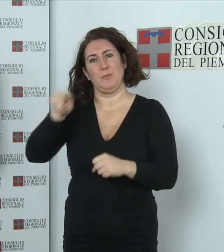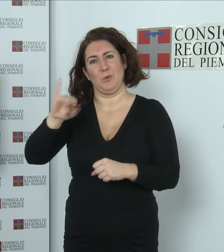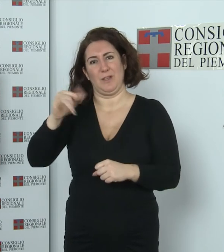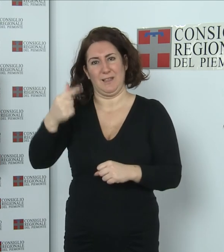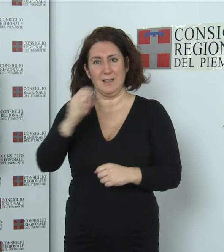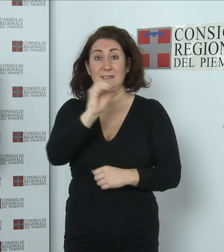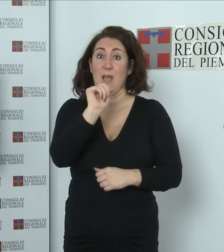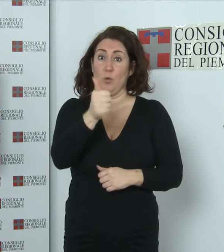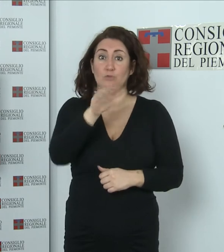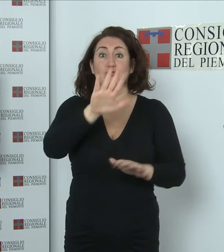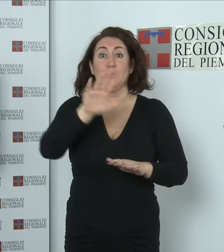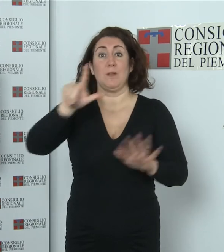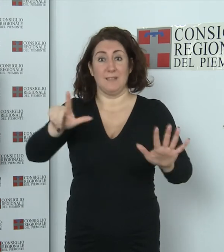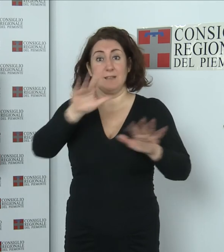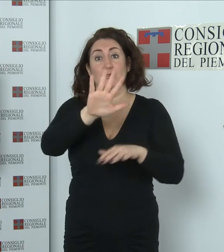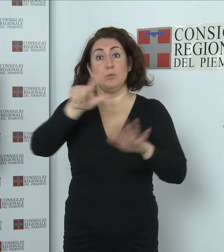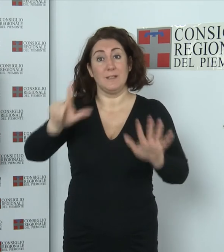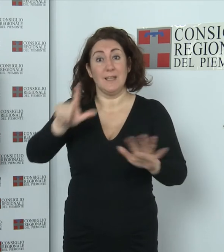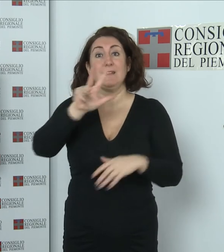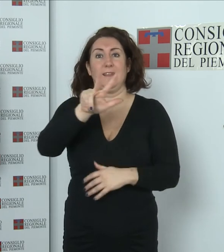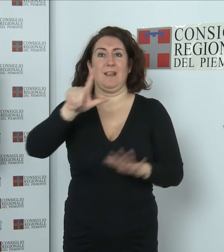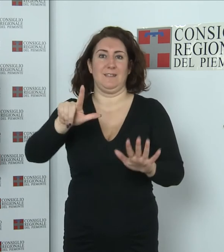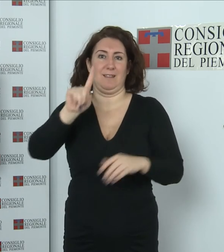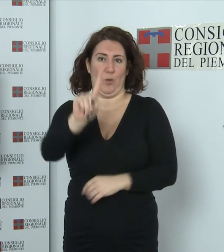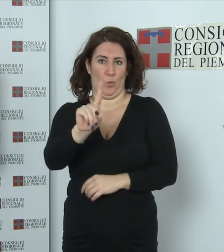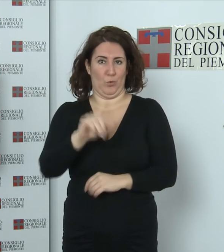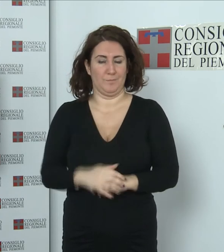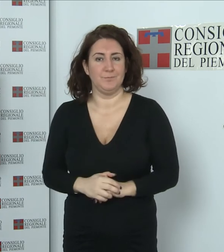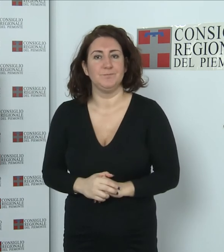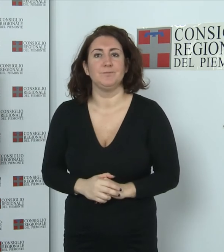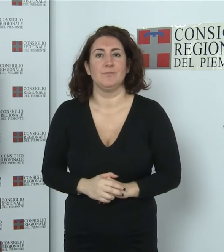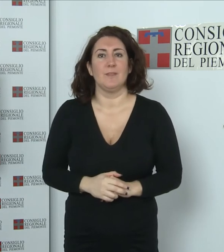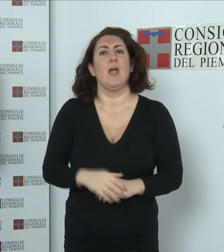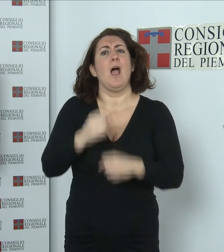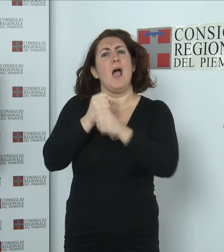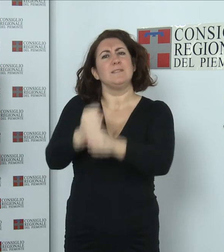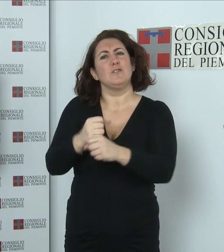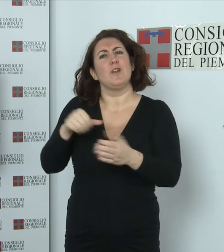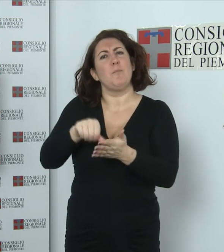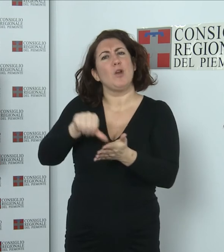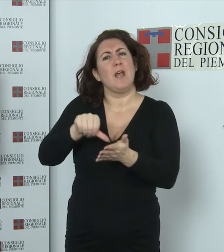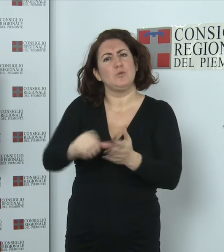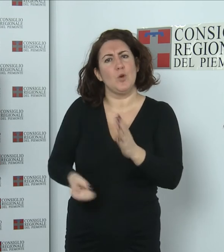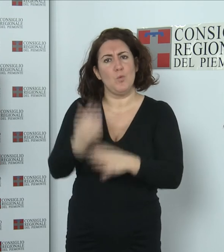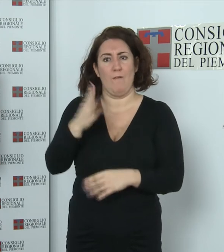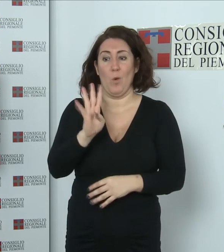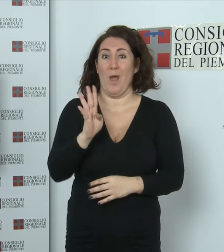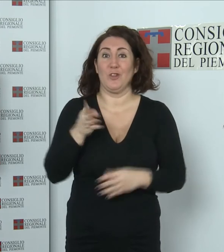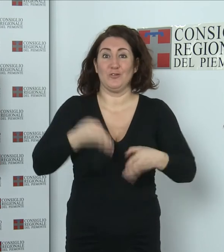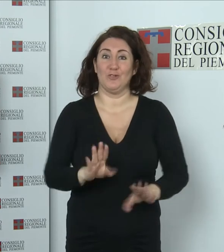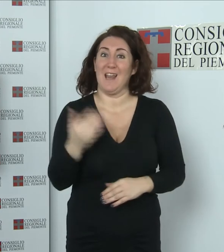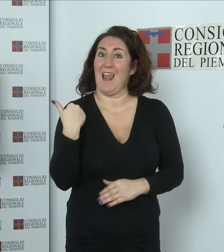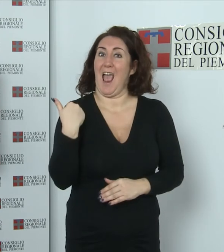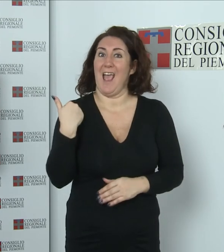5757 371. Nuova stazione di Porta Susa Inaugurata il 14 gennaio, la